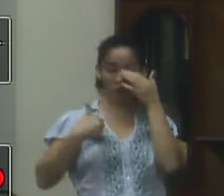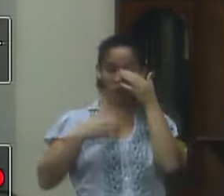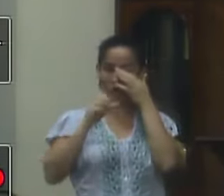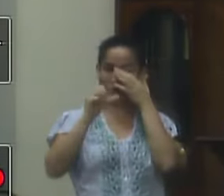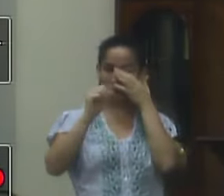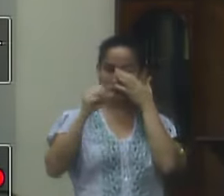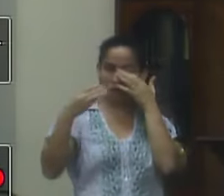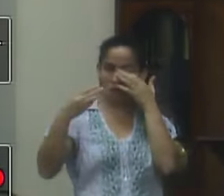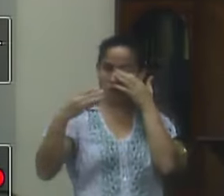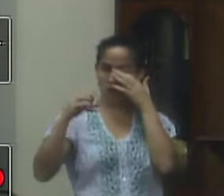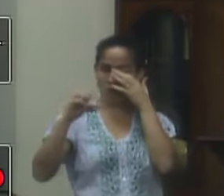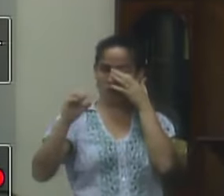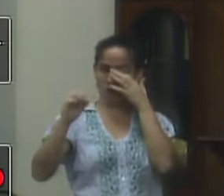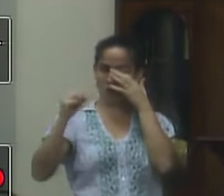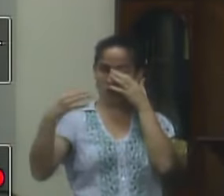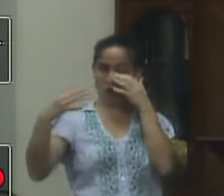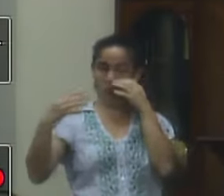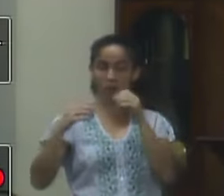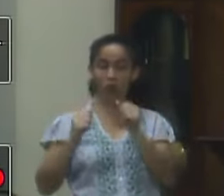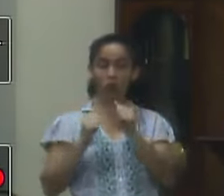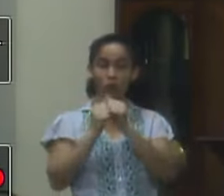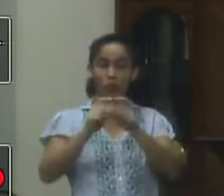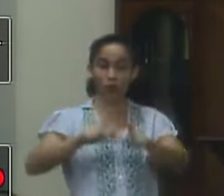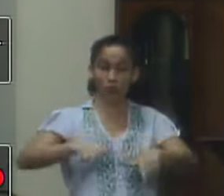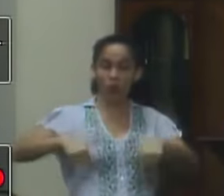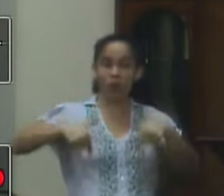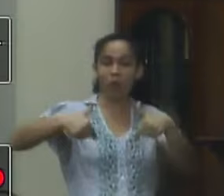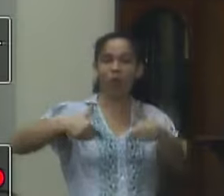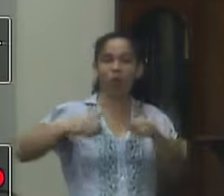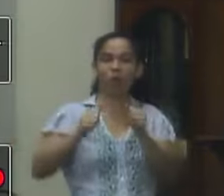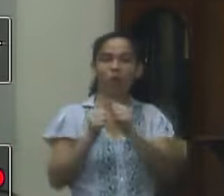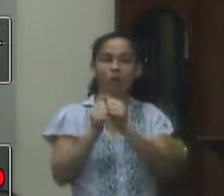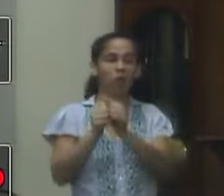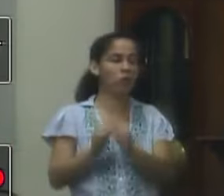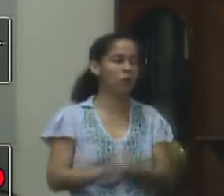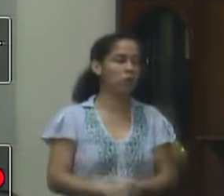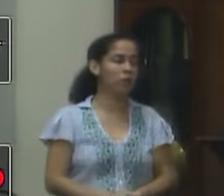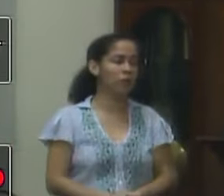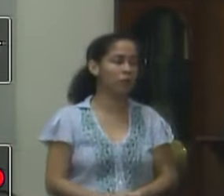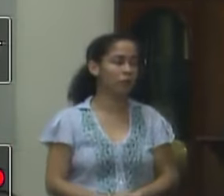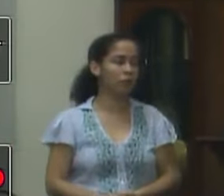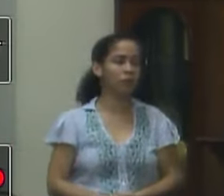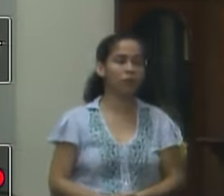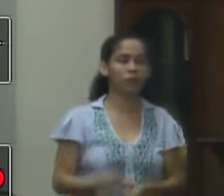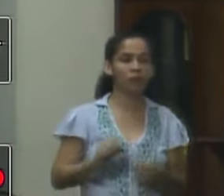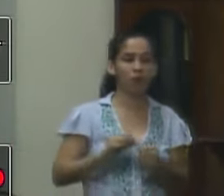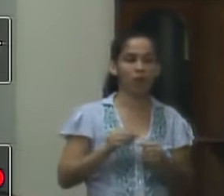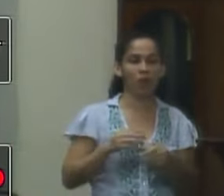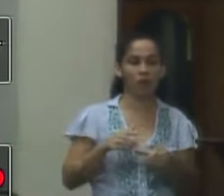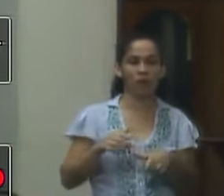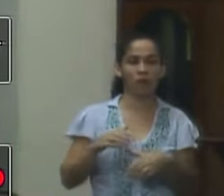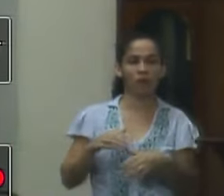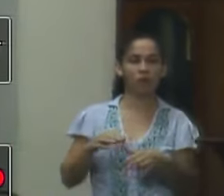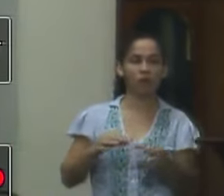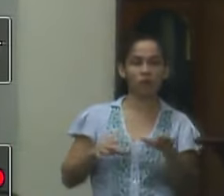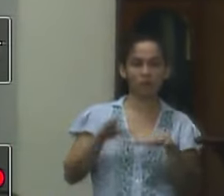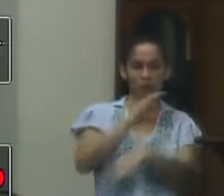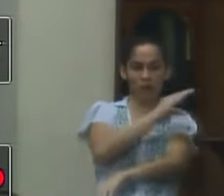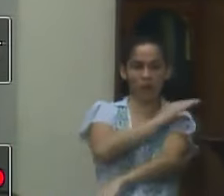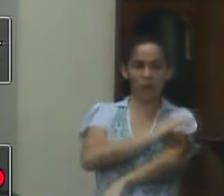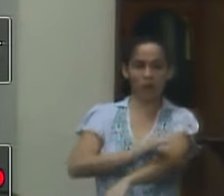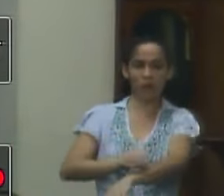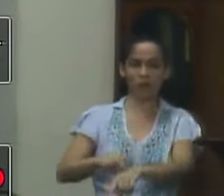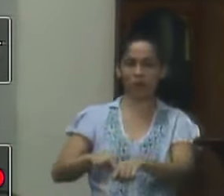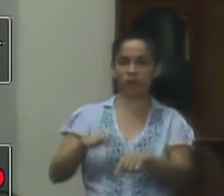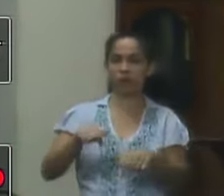anos que pegou nesse restauro dessa grande questão cultural que é o nosso